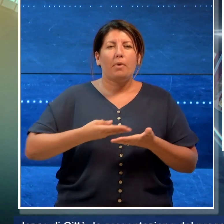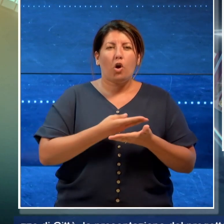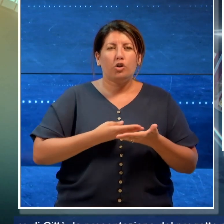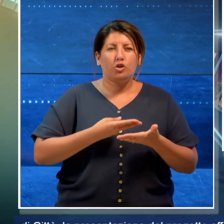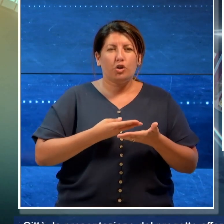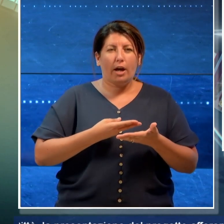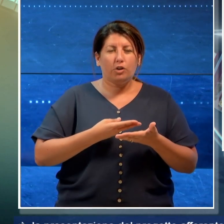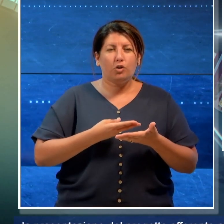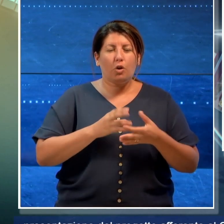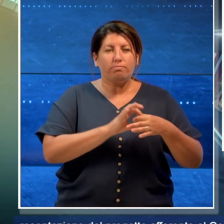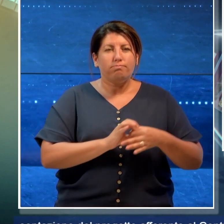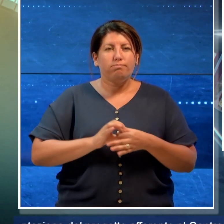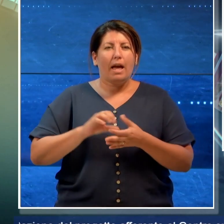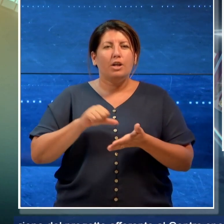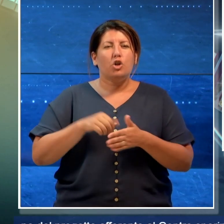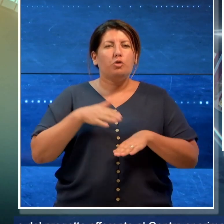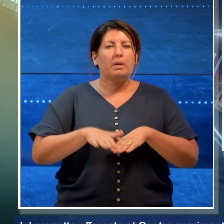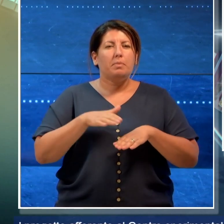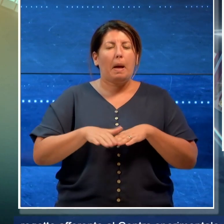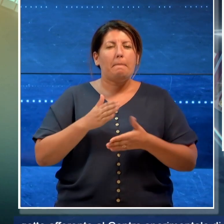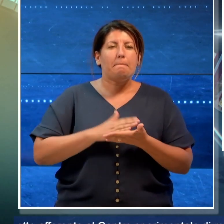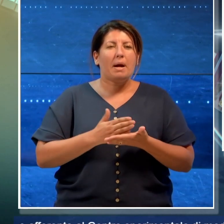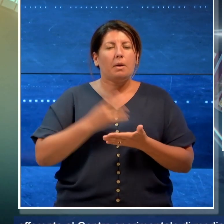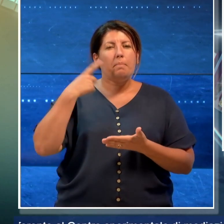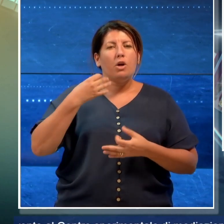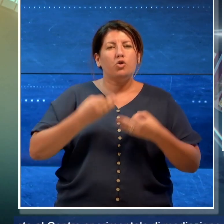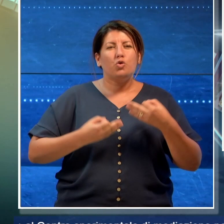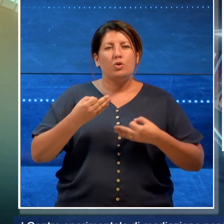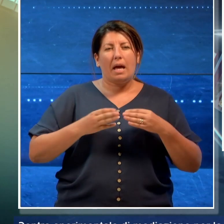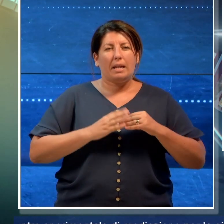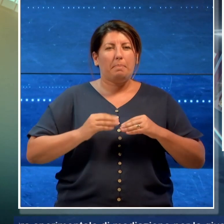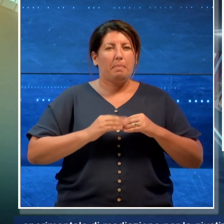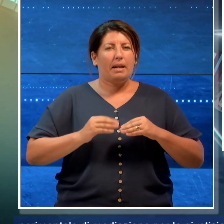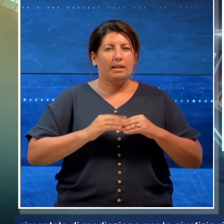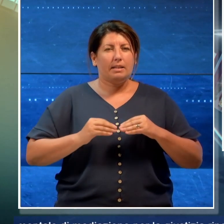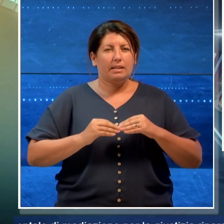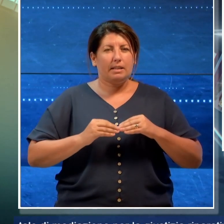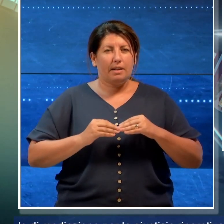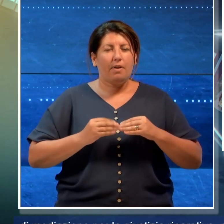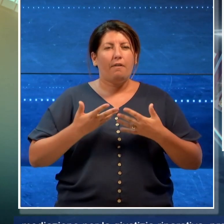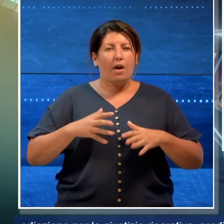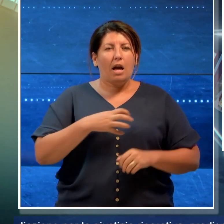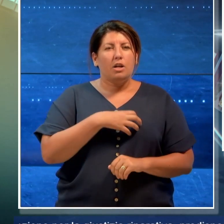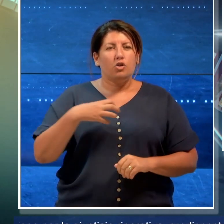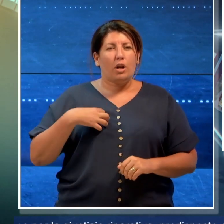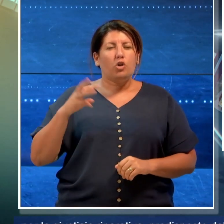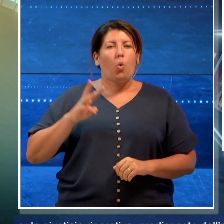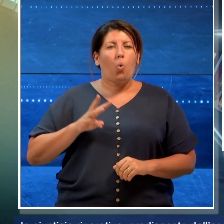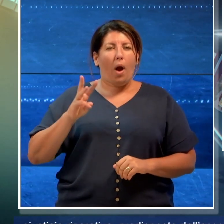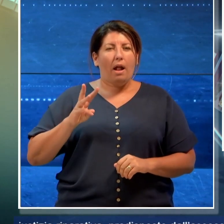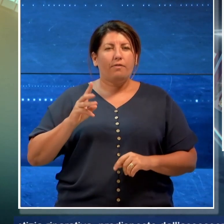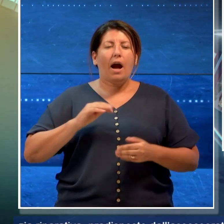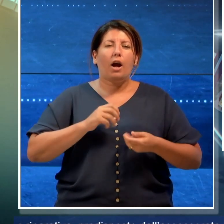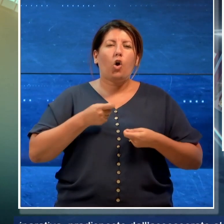centro sperimentale di mediazione per la giustizia riparativa, prisposto dall'assessorato al welfare e dalla